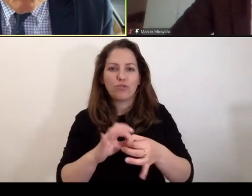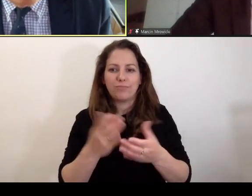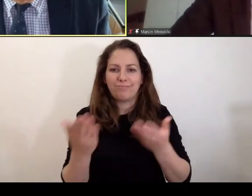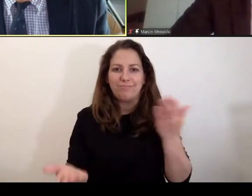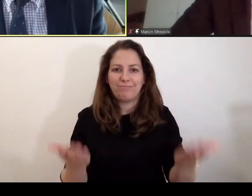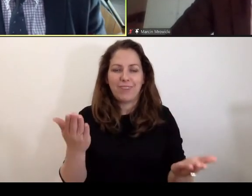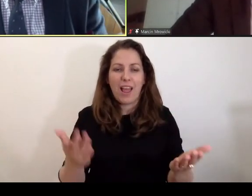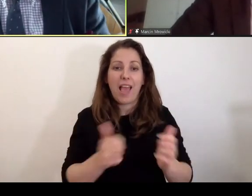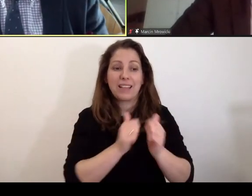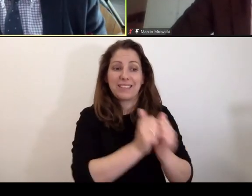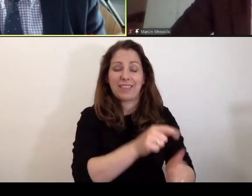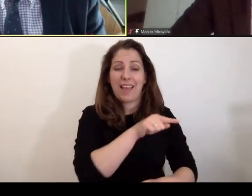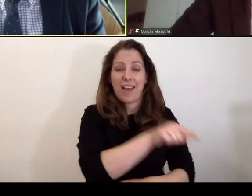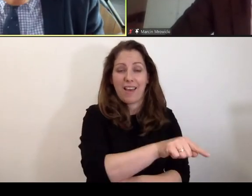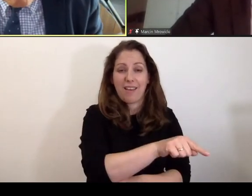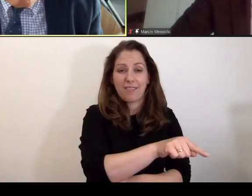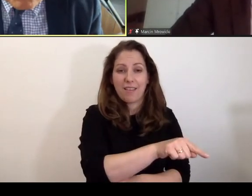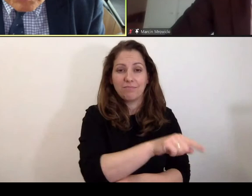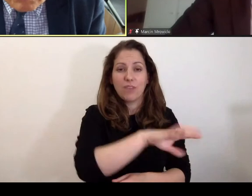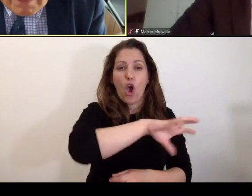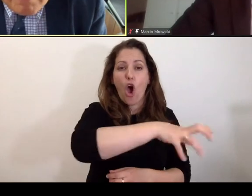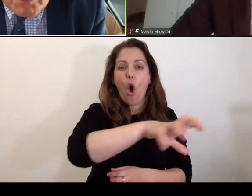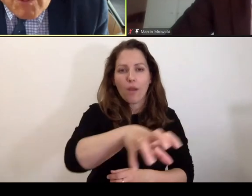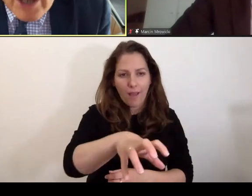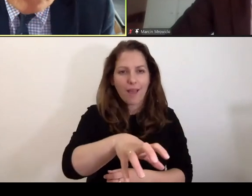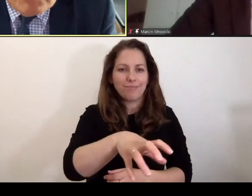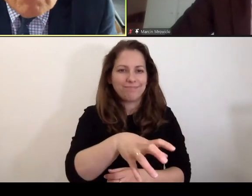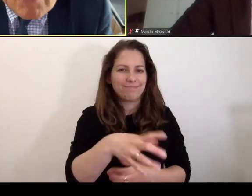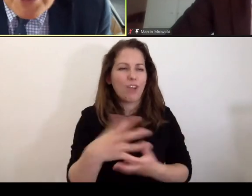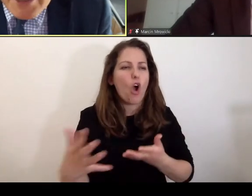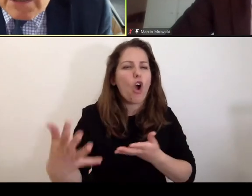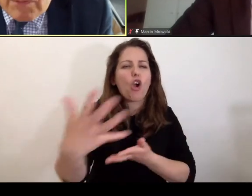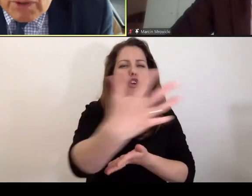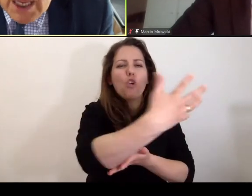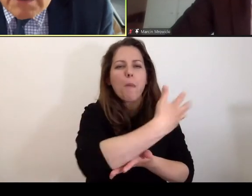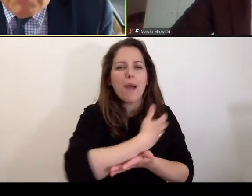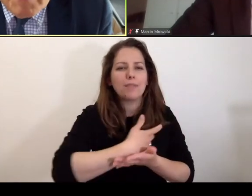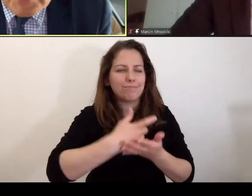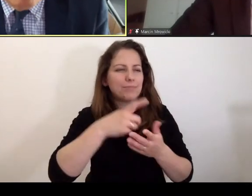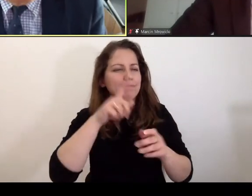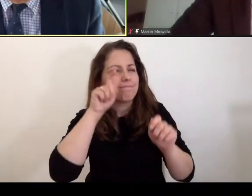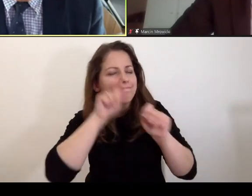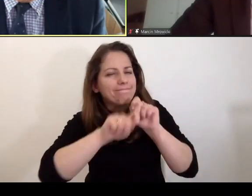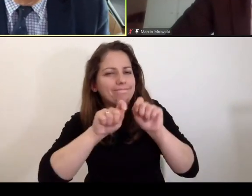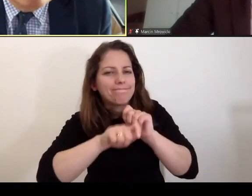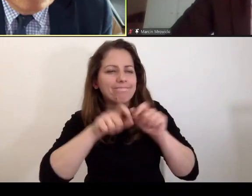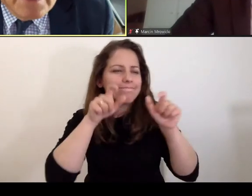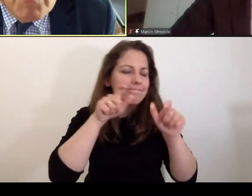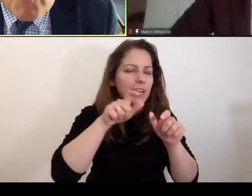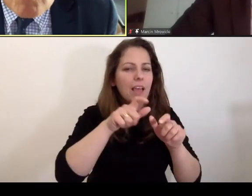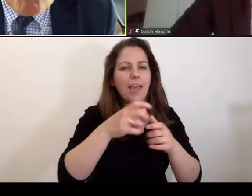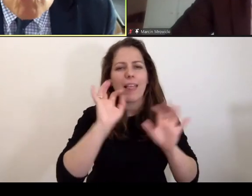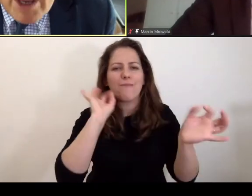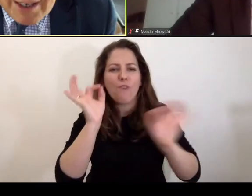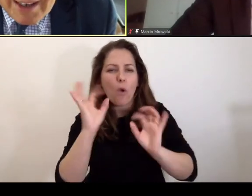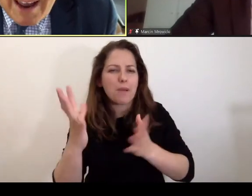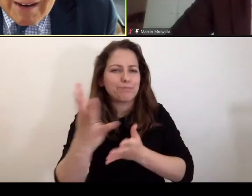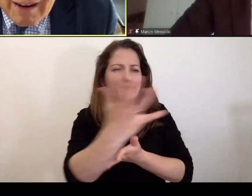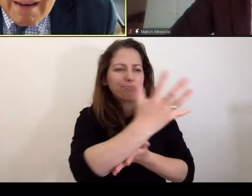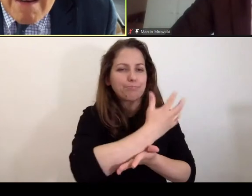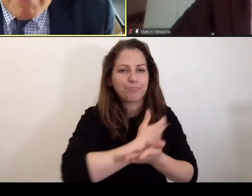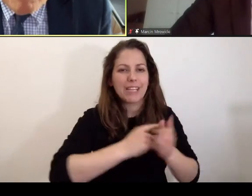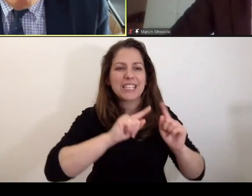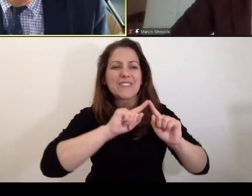łączy funkcję organu, który prowadzi śledztwo, prowadzi informacje i ten, formułuje